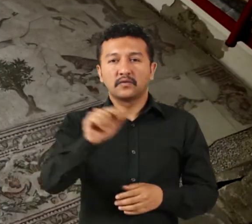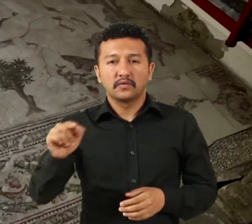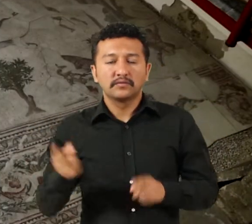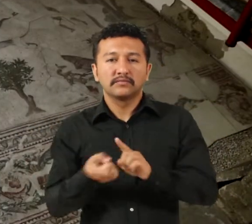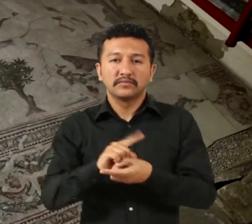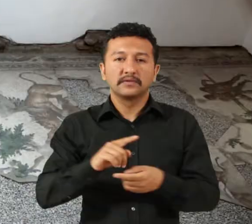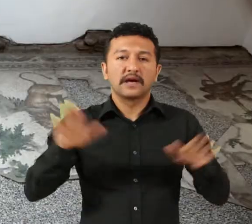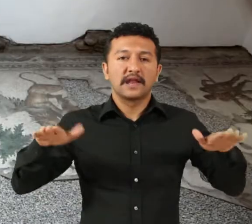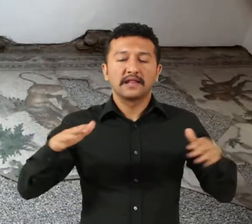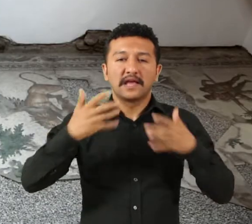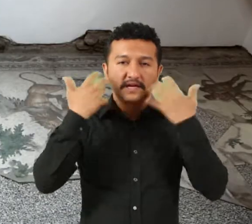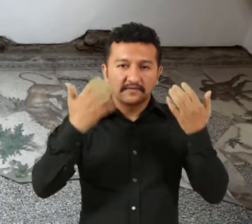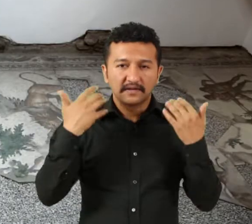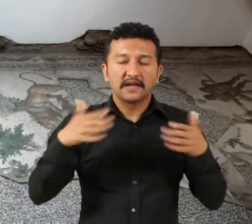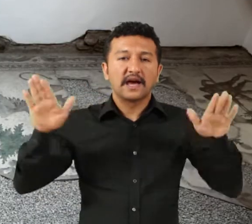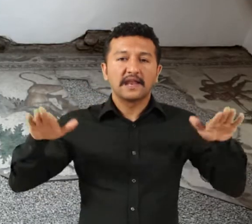pars, kanatlı dişi kaplan.